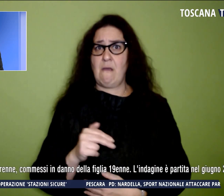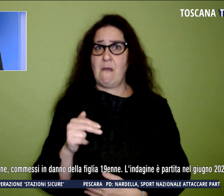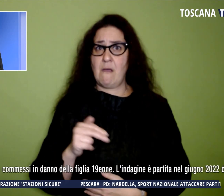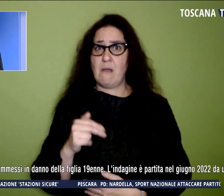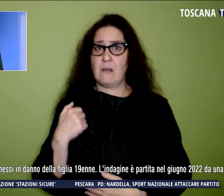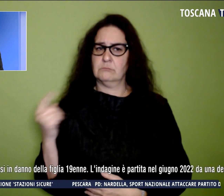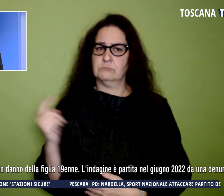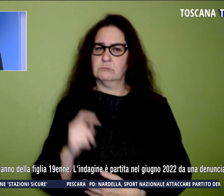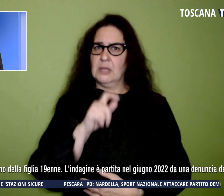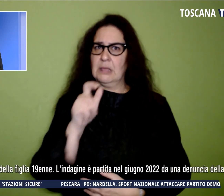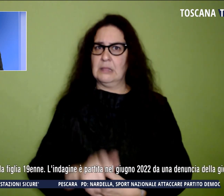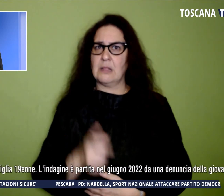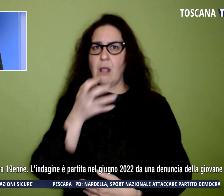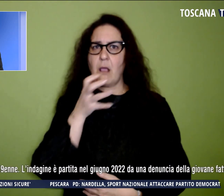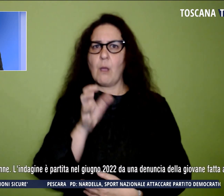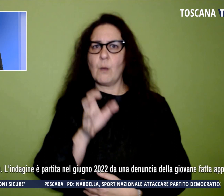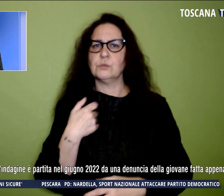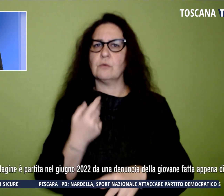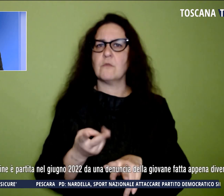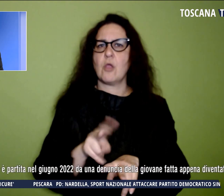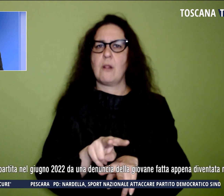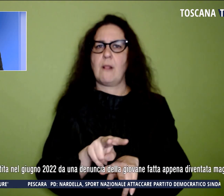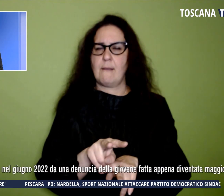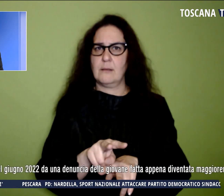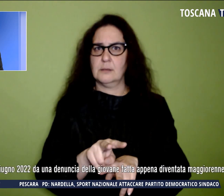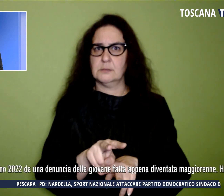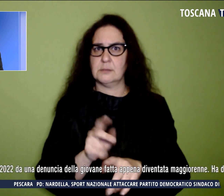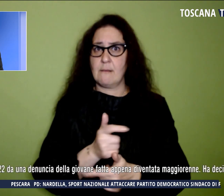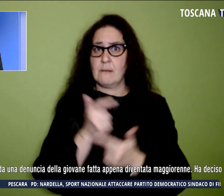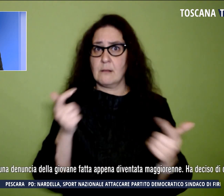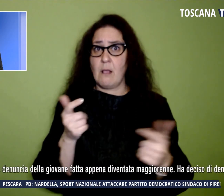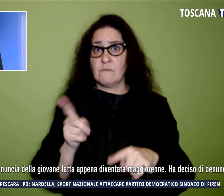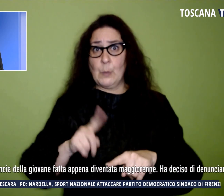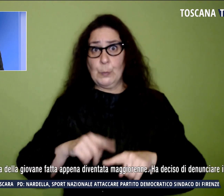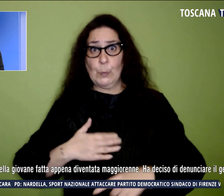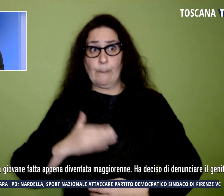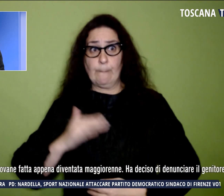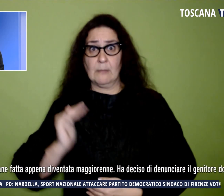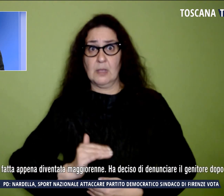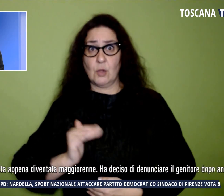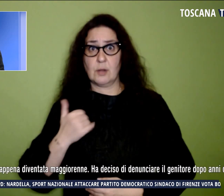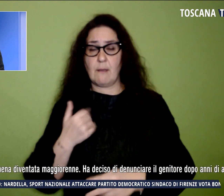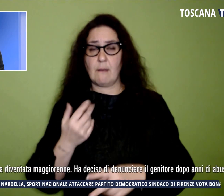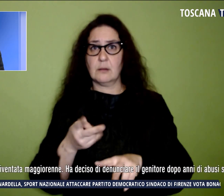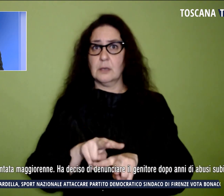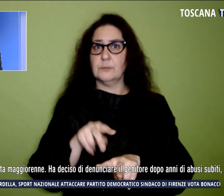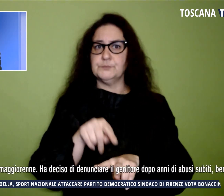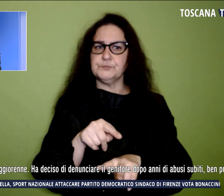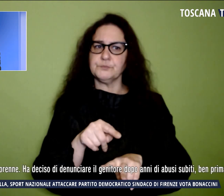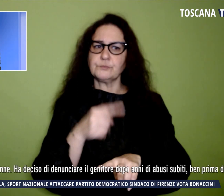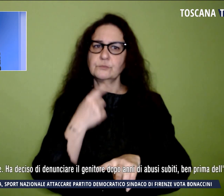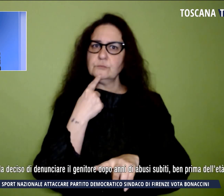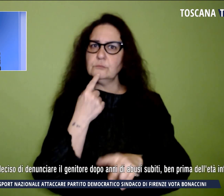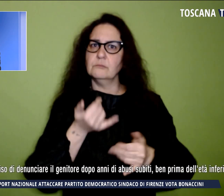violenza sessuale aggravata e atti sessuali con minorenne commessi a danno della figlia di